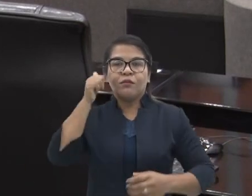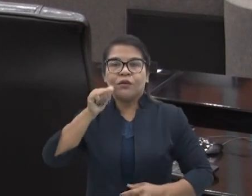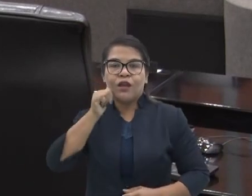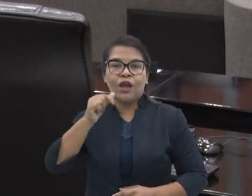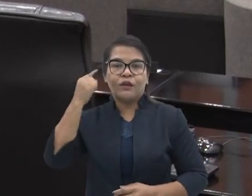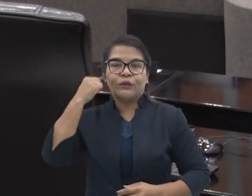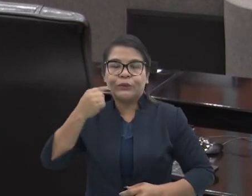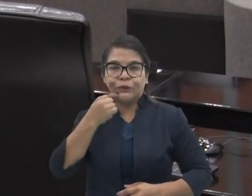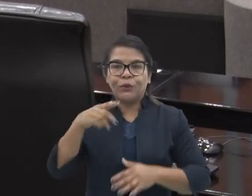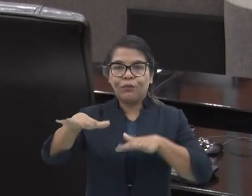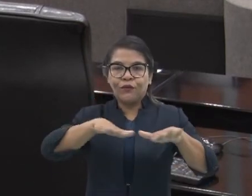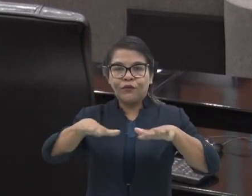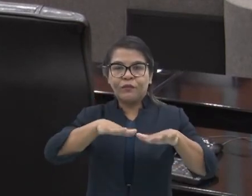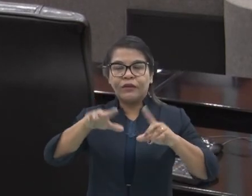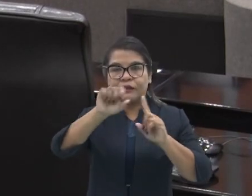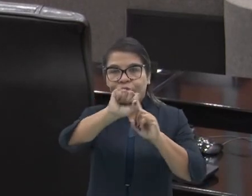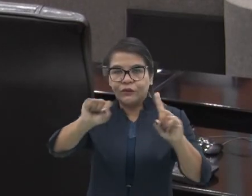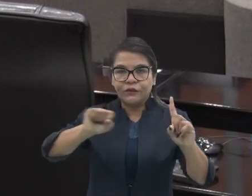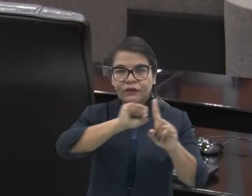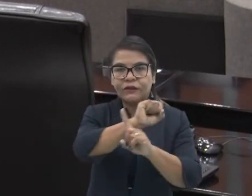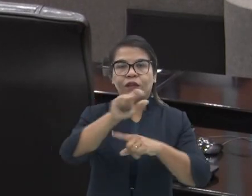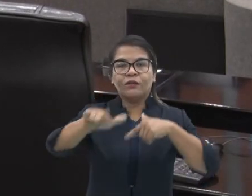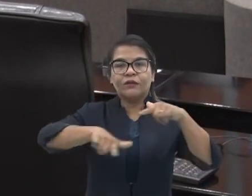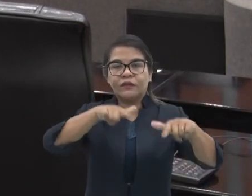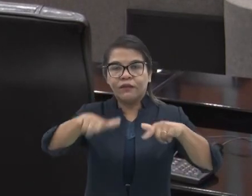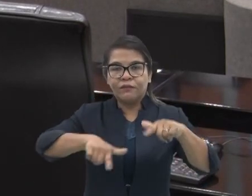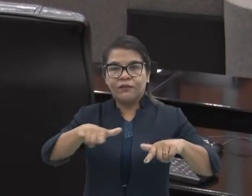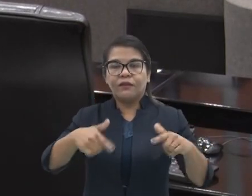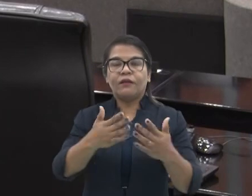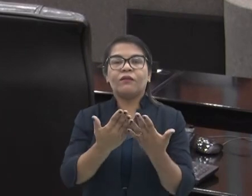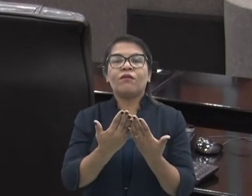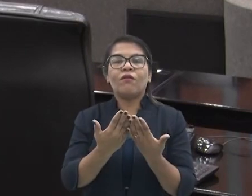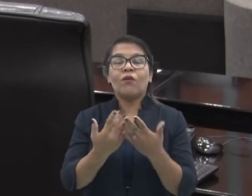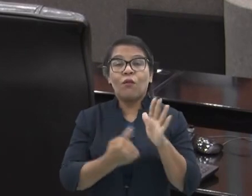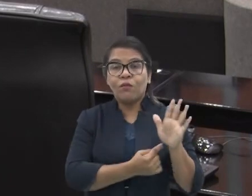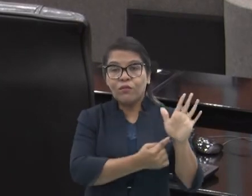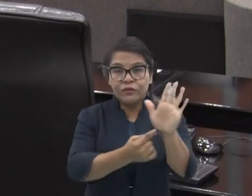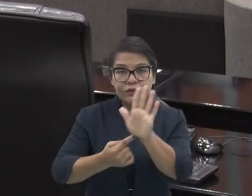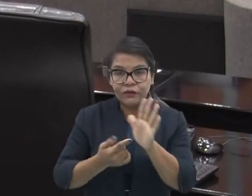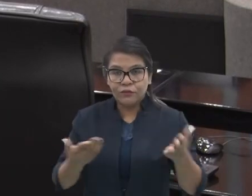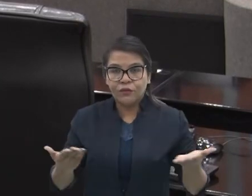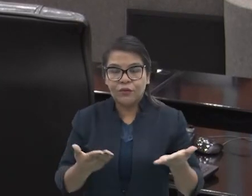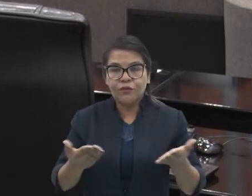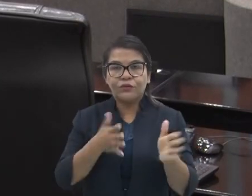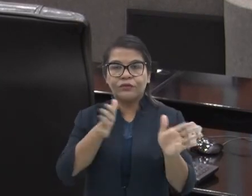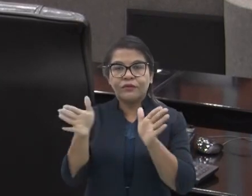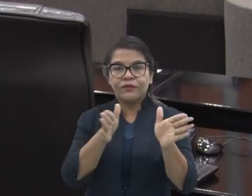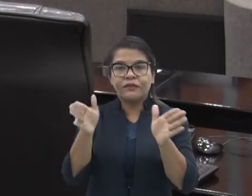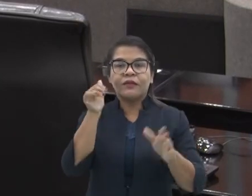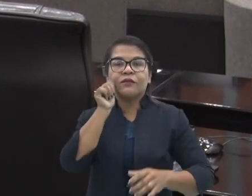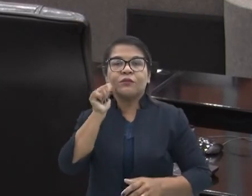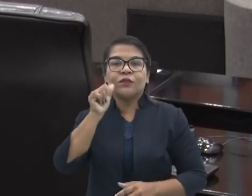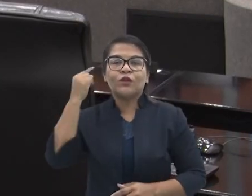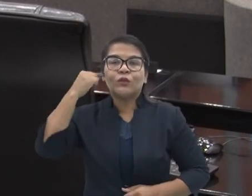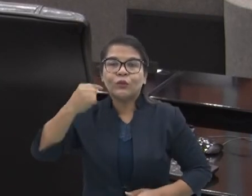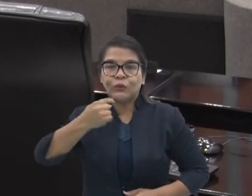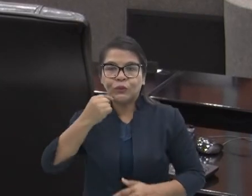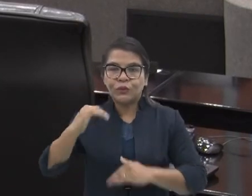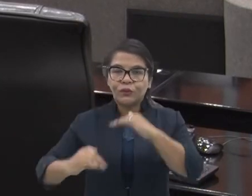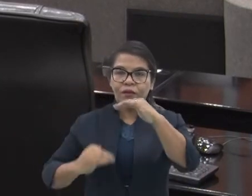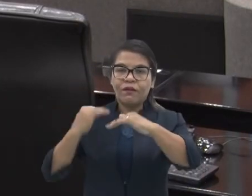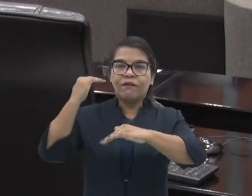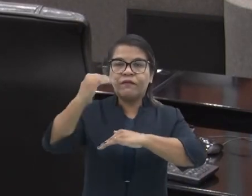participação da mulher surda no mercado de trabalho, nos movimentos sociais e, como vimos hoje, o acesso dessas